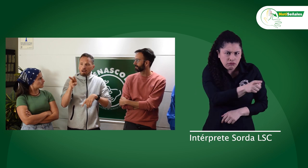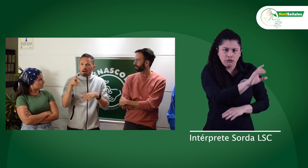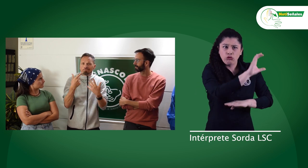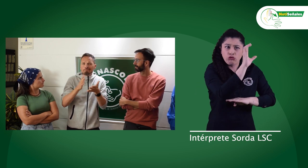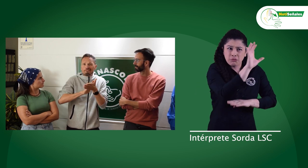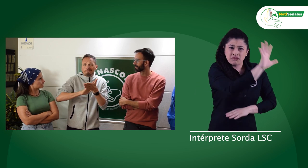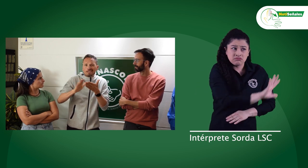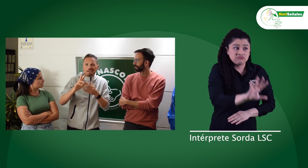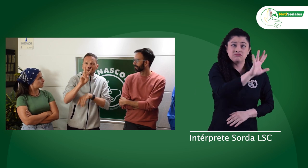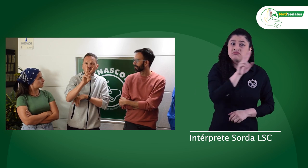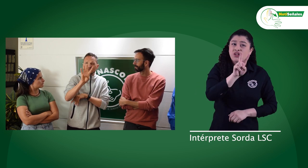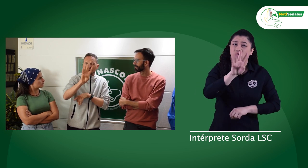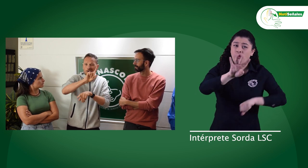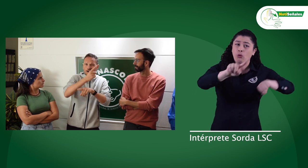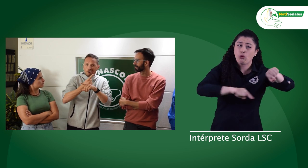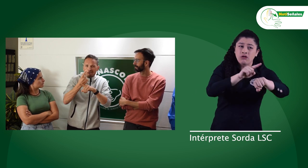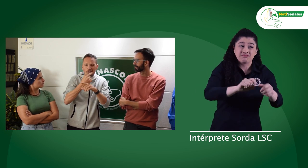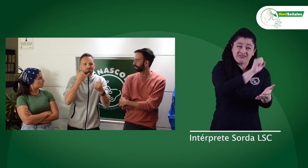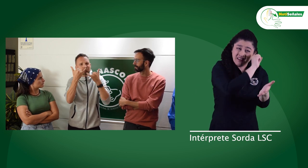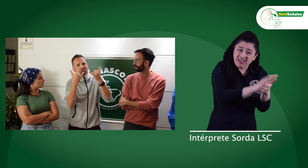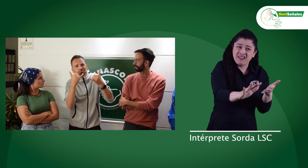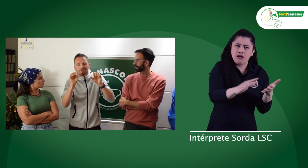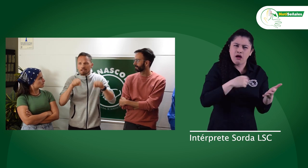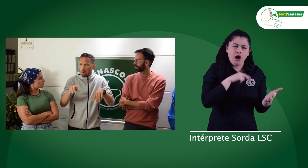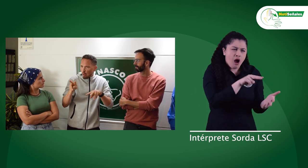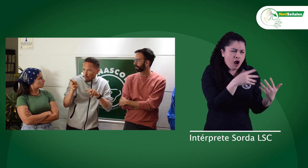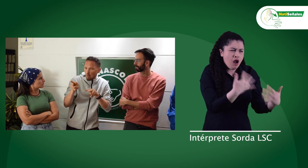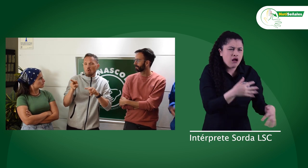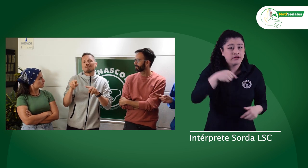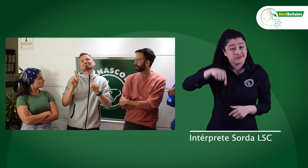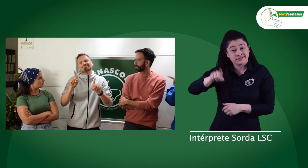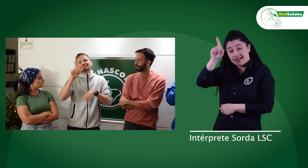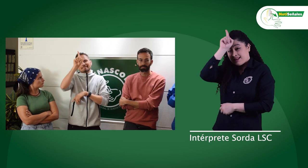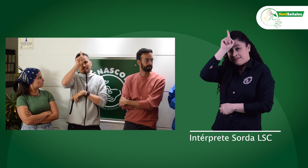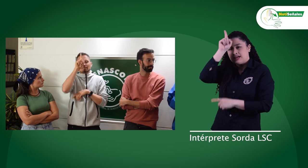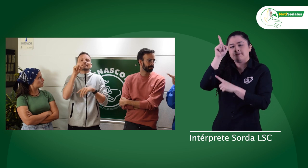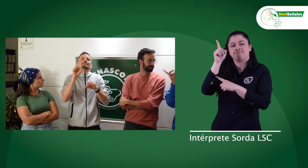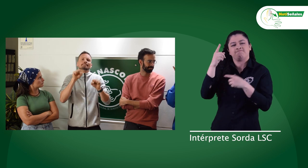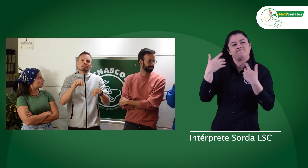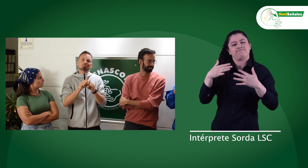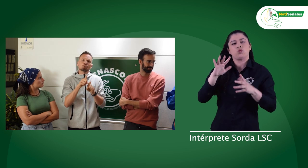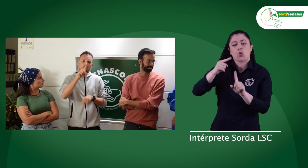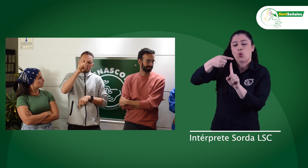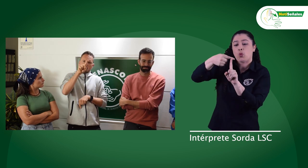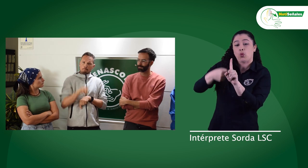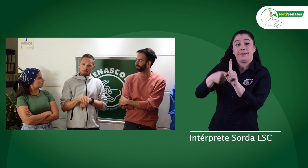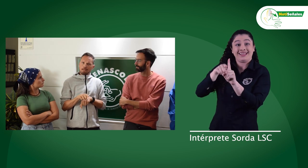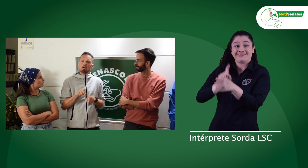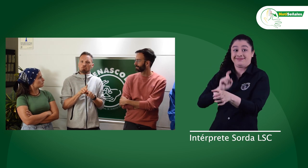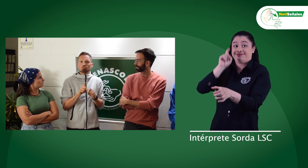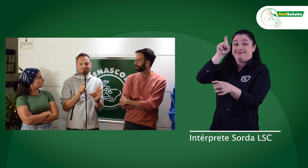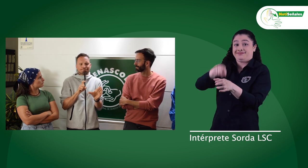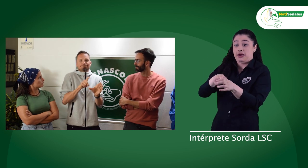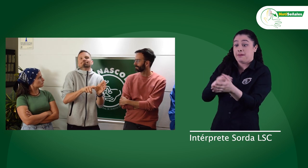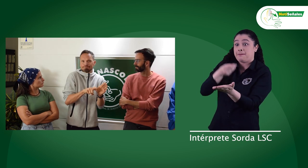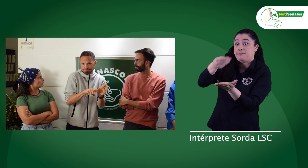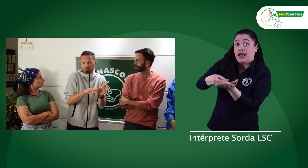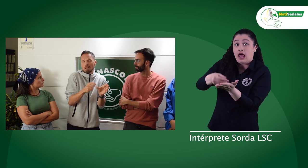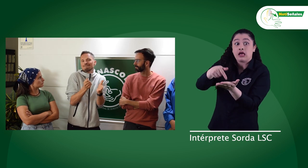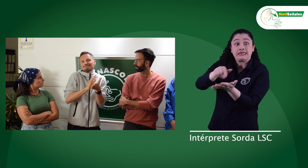sí tiene costo. Además veo que en Colombia el servicio es 24-7 y sin costo. En